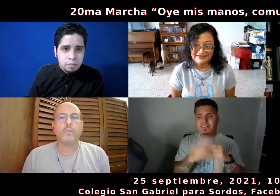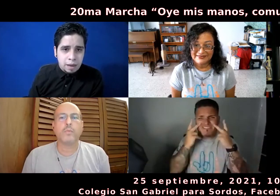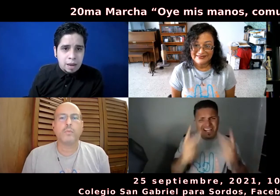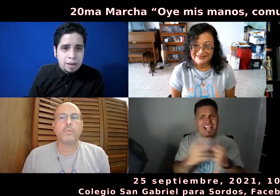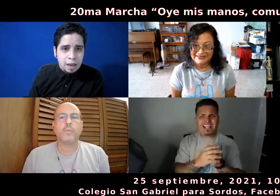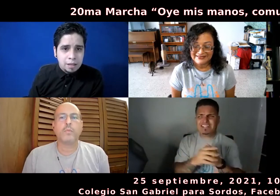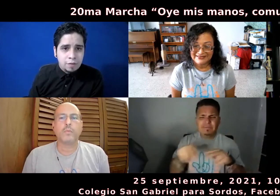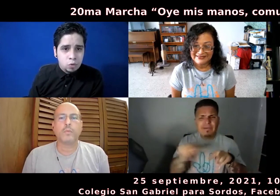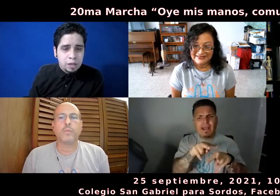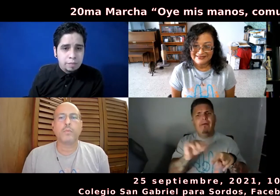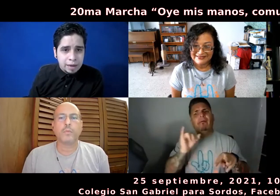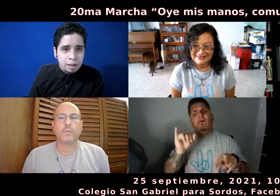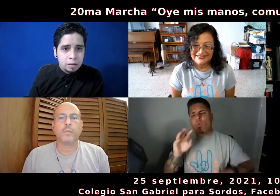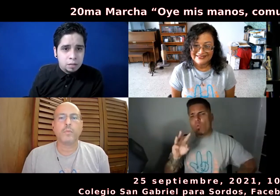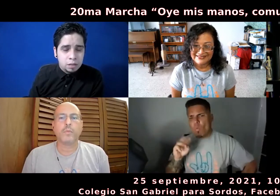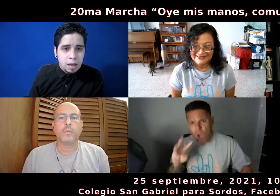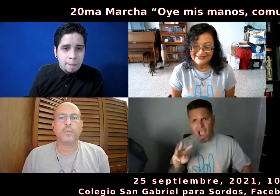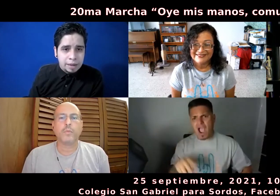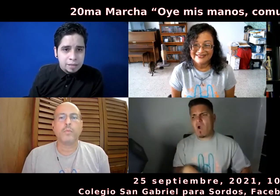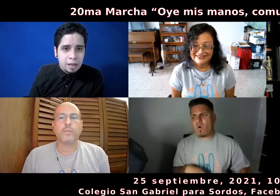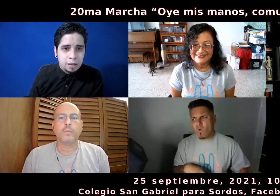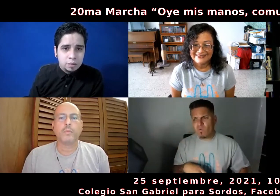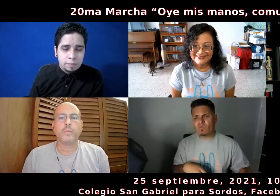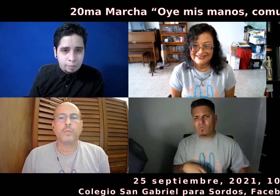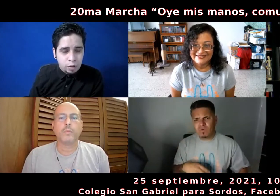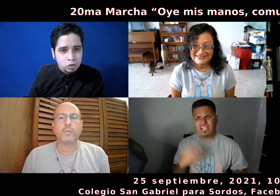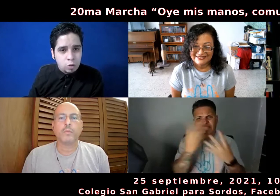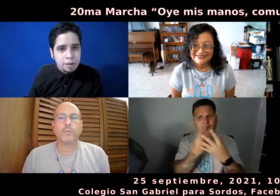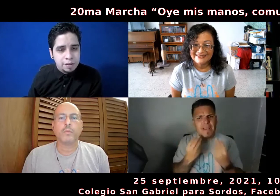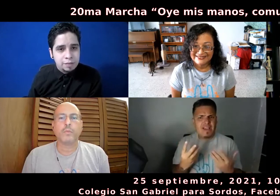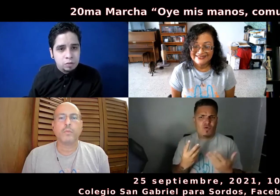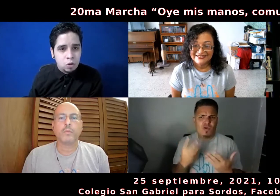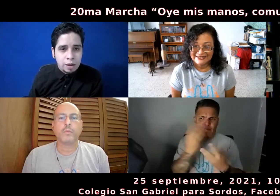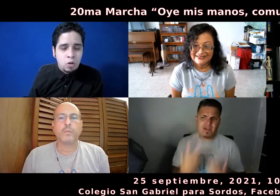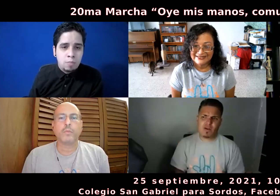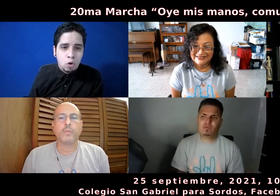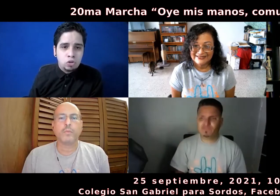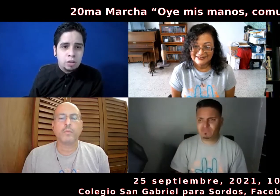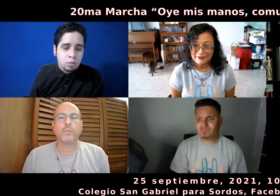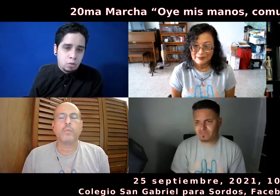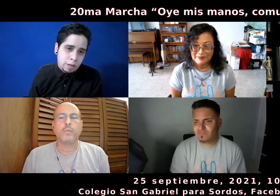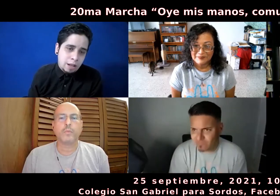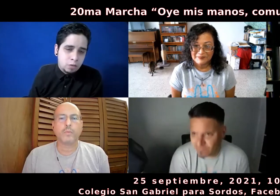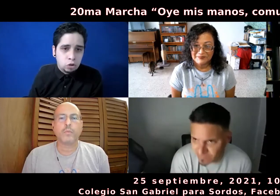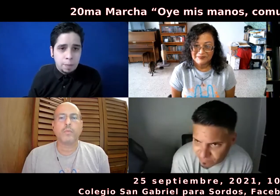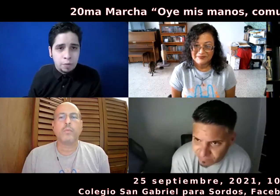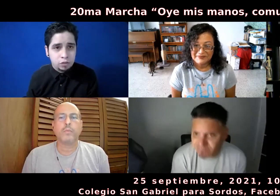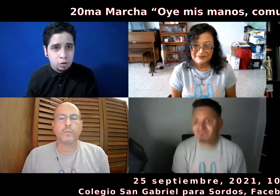vayan allá, disfruten, vean, aprendan, para que puedan sorprenderse y vean lo hermoso que somos, ¿verdad? Nosotros las personas son leer